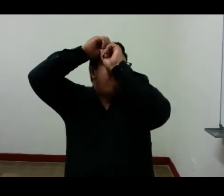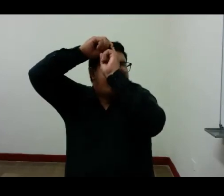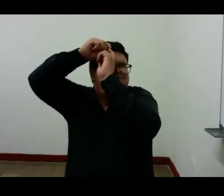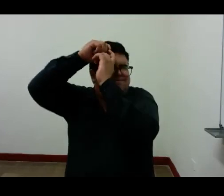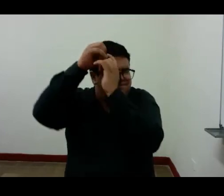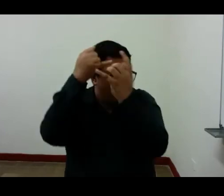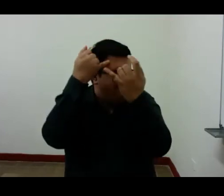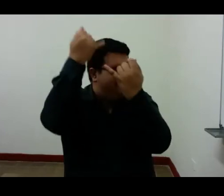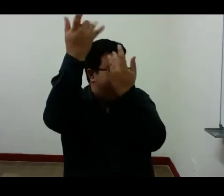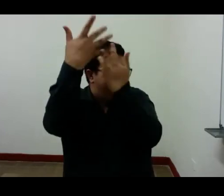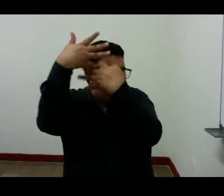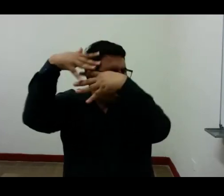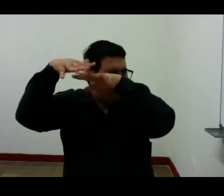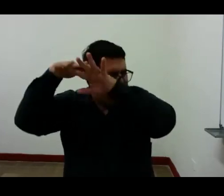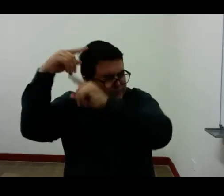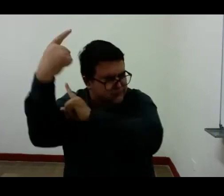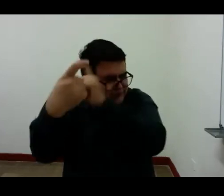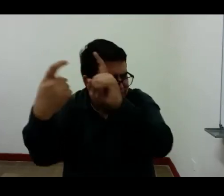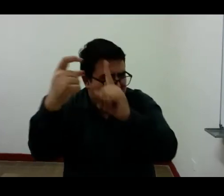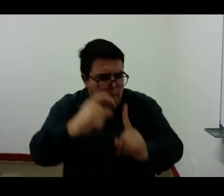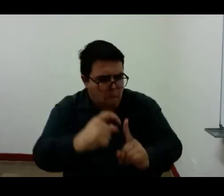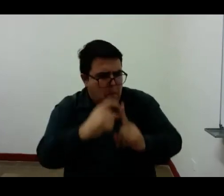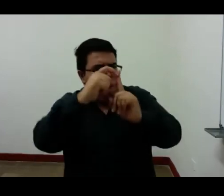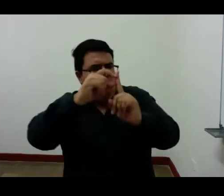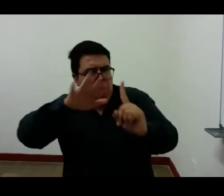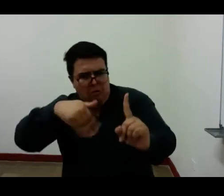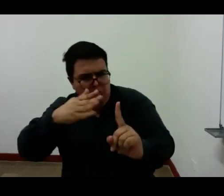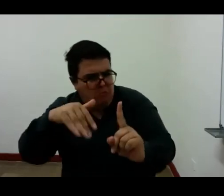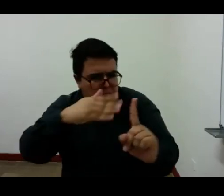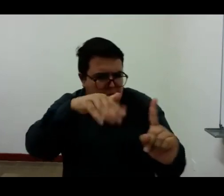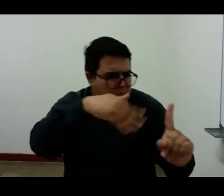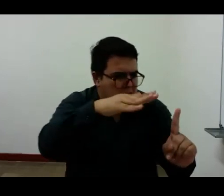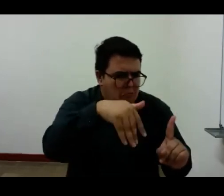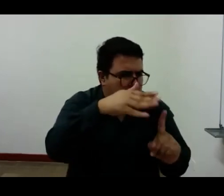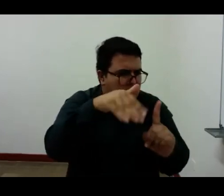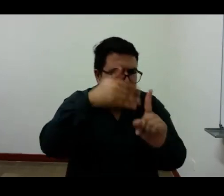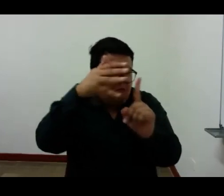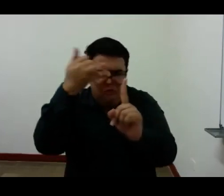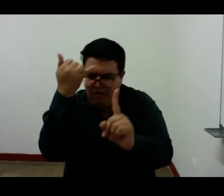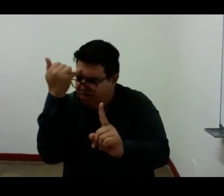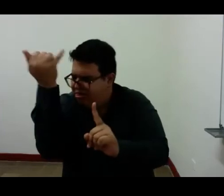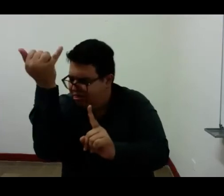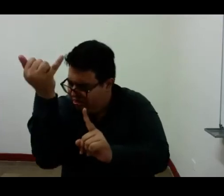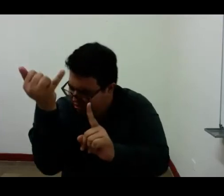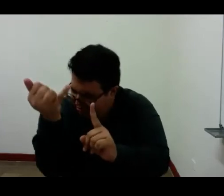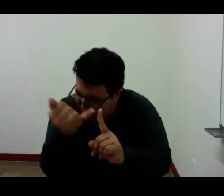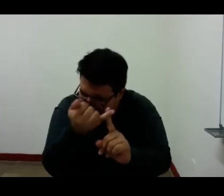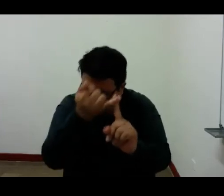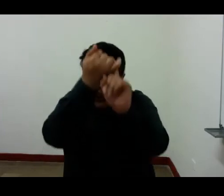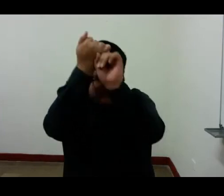palabras que no significan sino que asisten a la floración de la vida